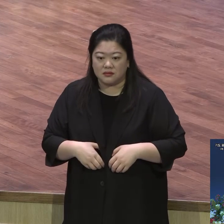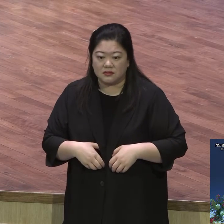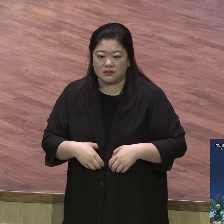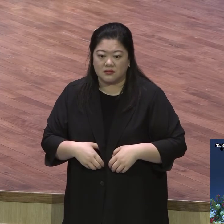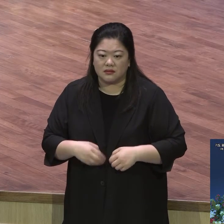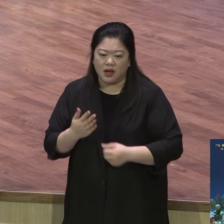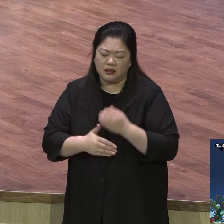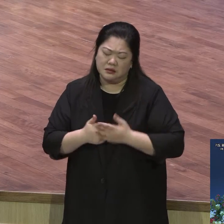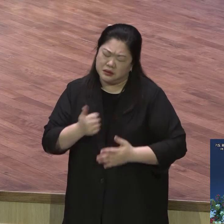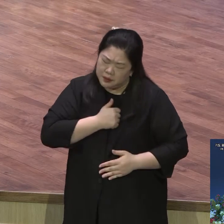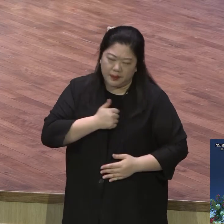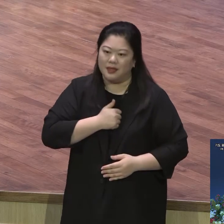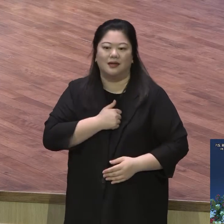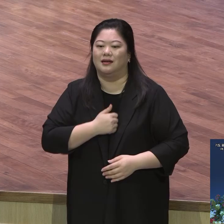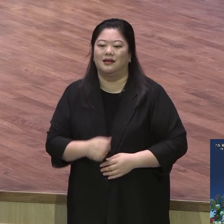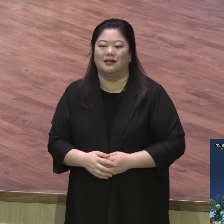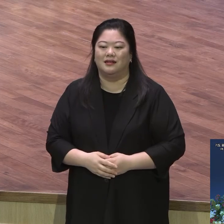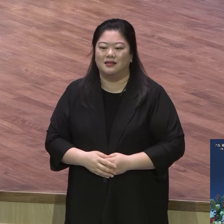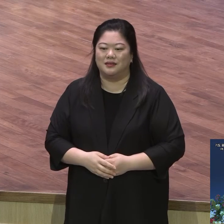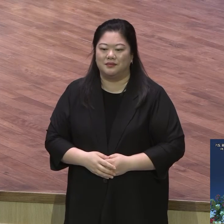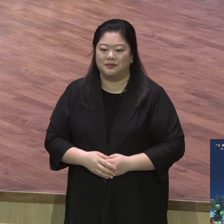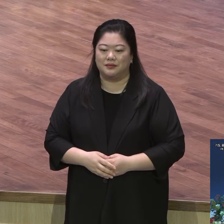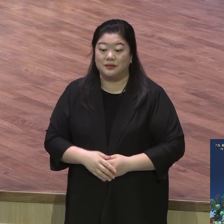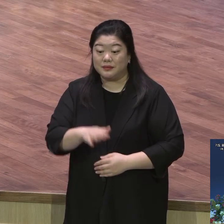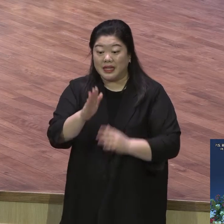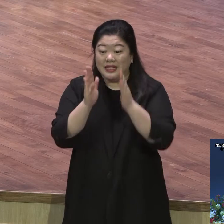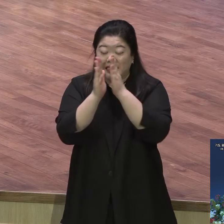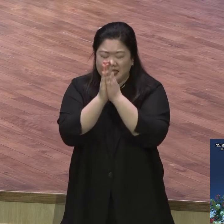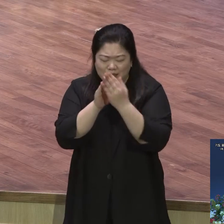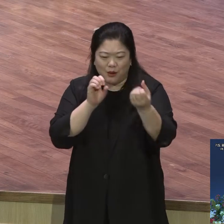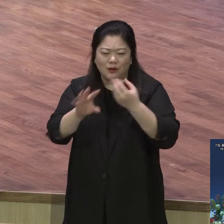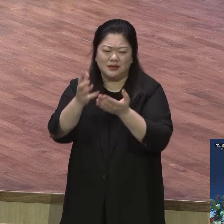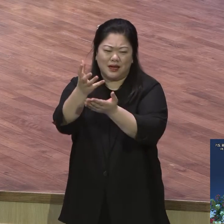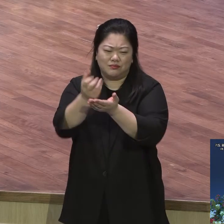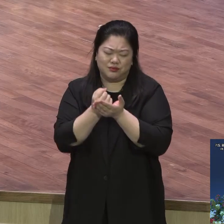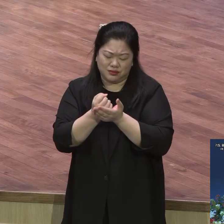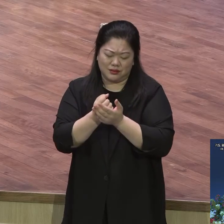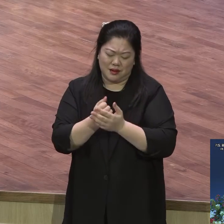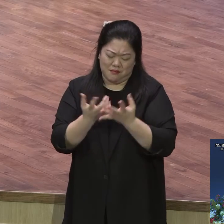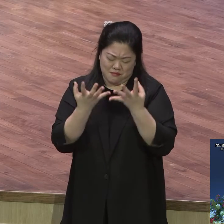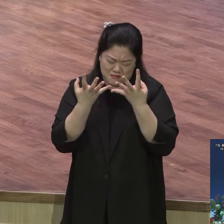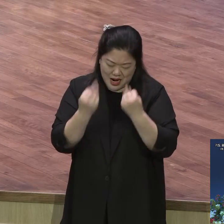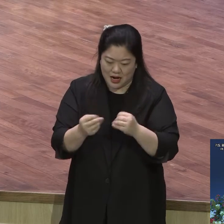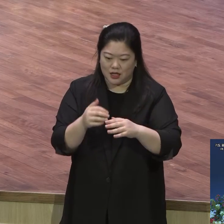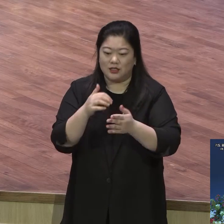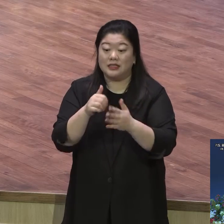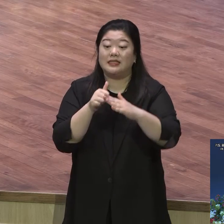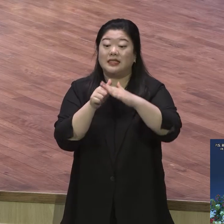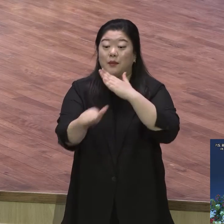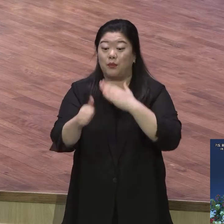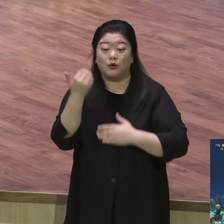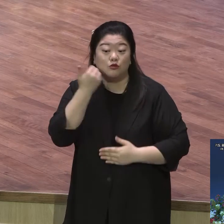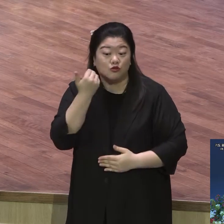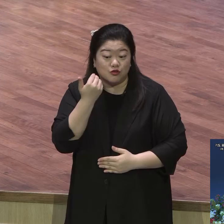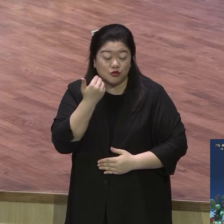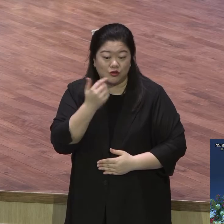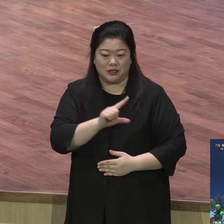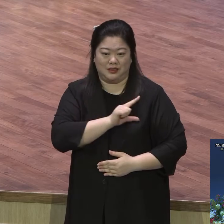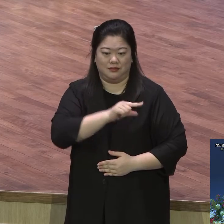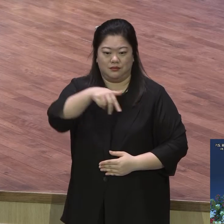기도응답의 이 대명사로 떠오르고 있는 인물이 뭐였습니까? 유명한 기도하면 조지물려라는